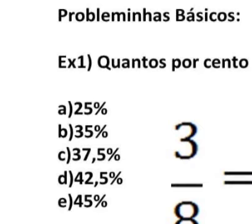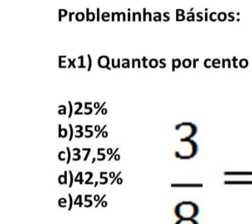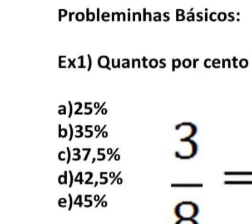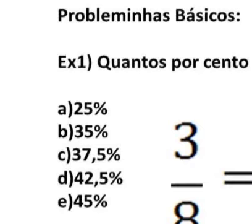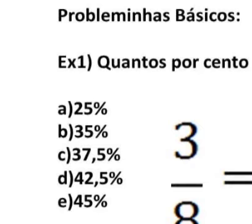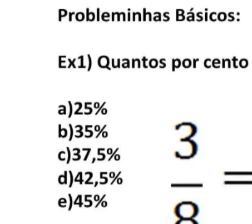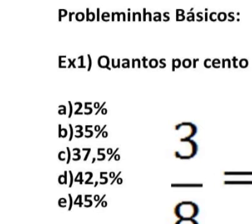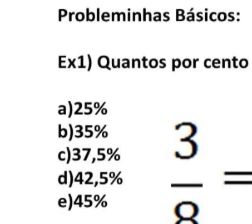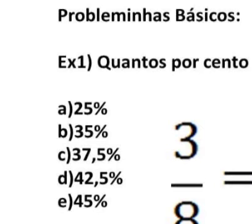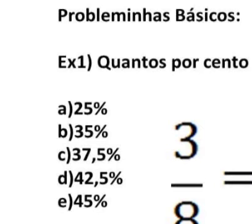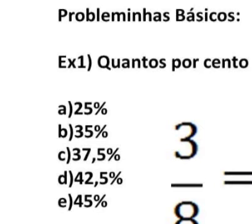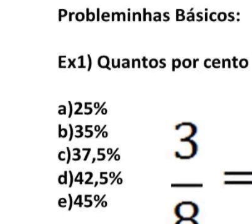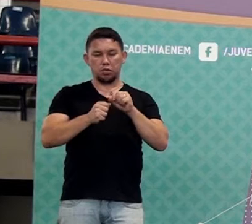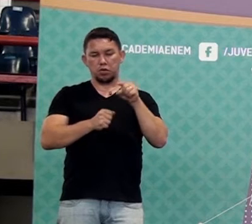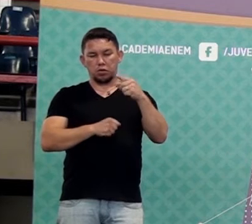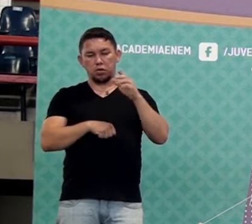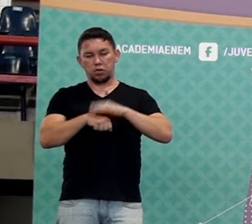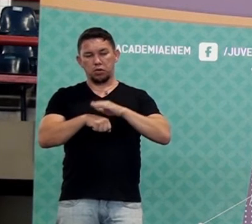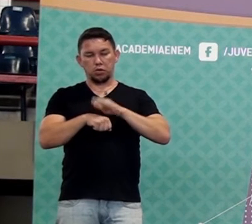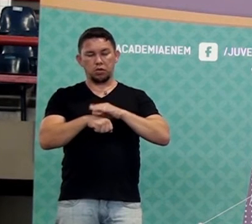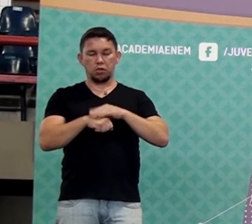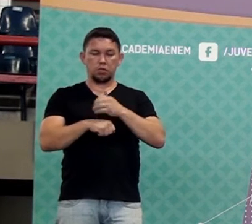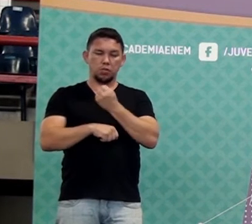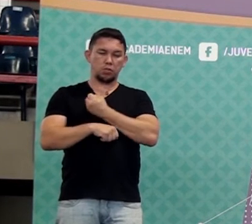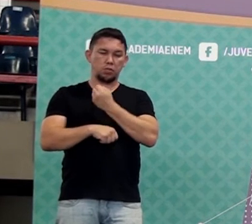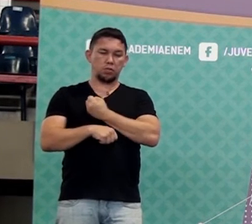Como é que eu faço pra botar esse número em porcentagem, pessoal?